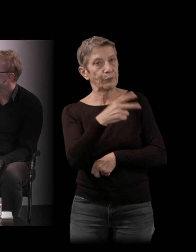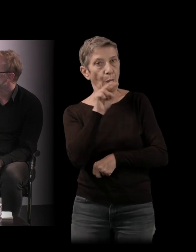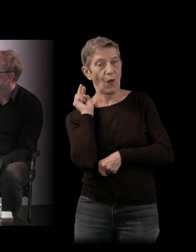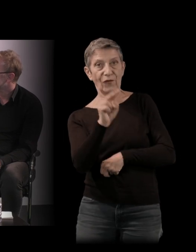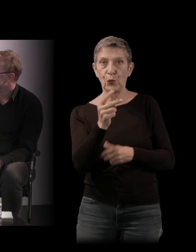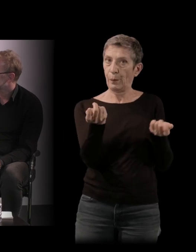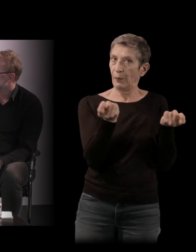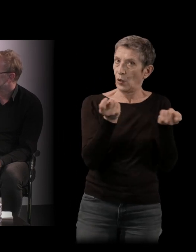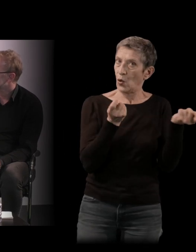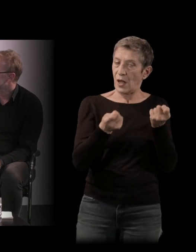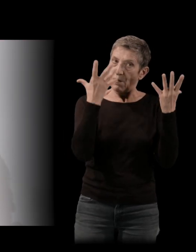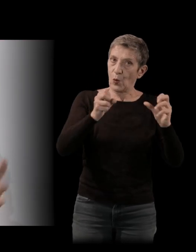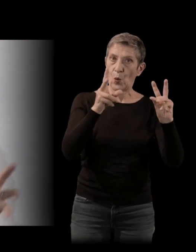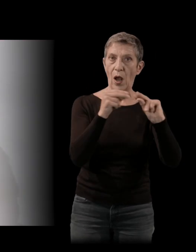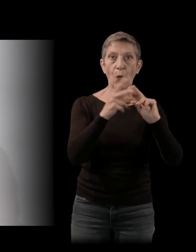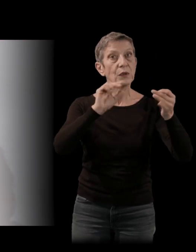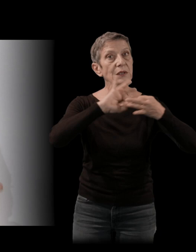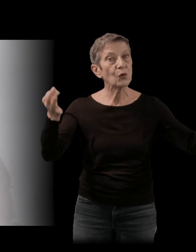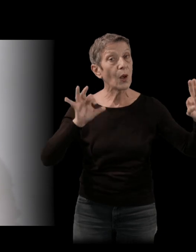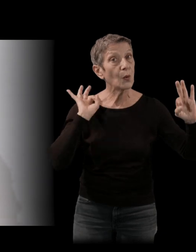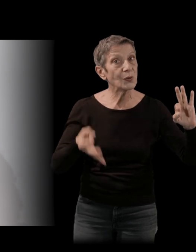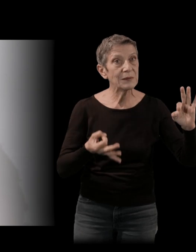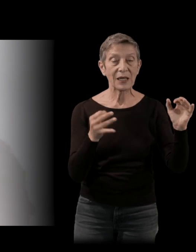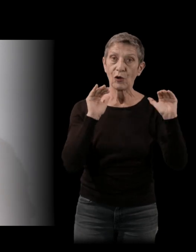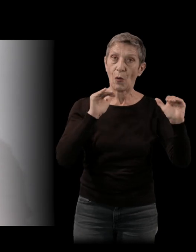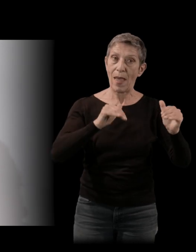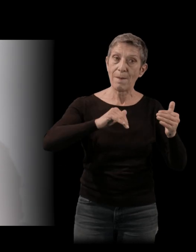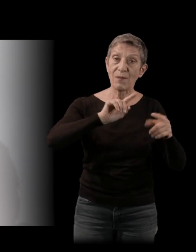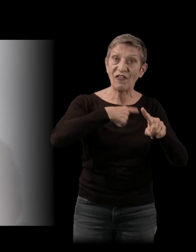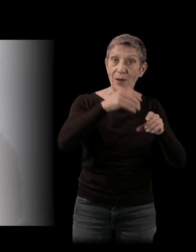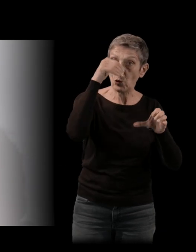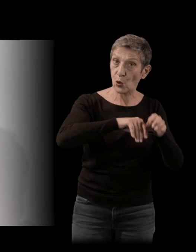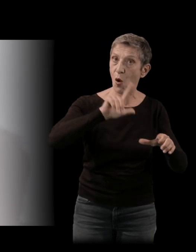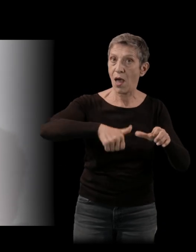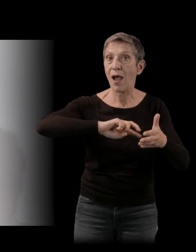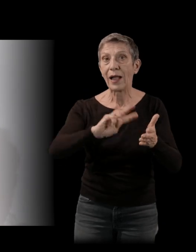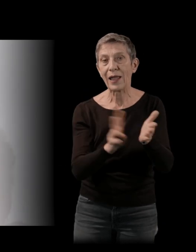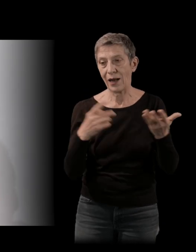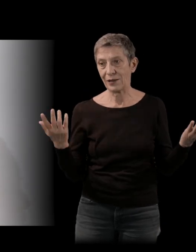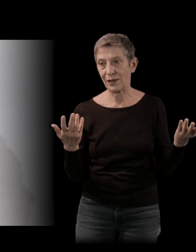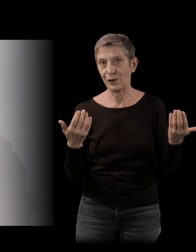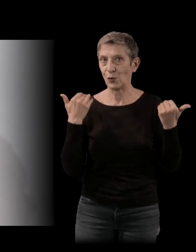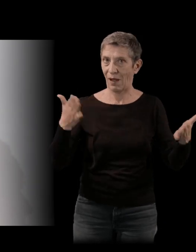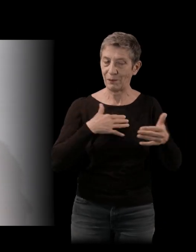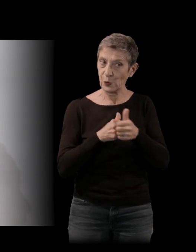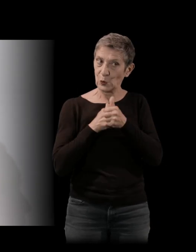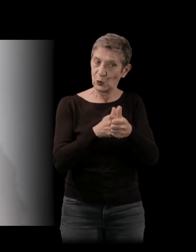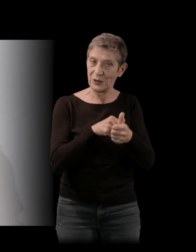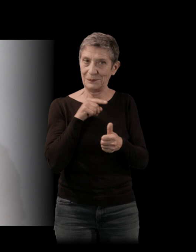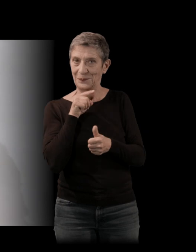qui a une histoire à raconter. Et en même temps, il a intégré de la réalité. Donc, moi, j'ai mis mes pas dans ceux de Marcel Camus en essayant de faire